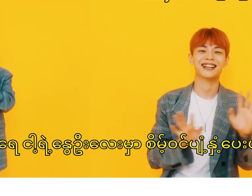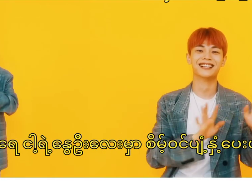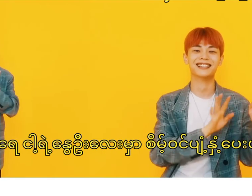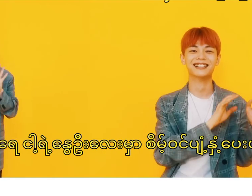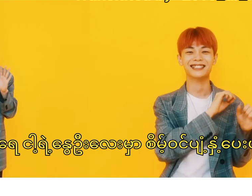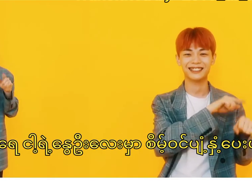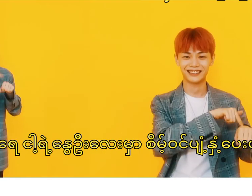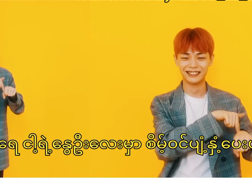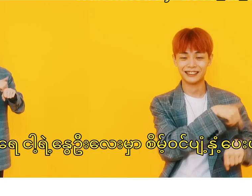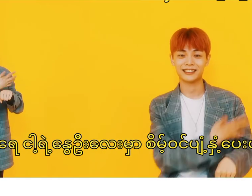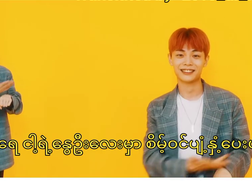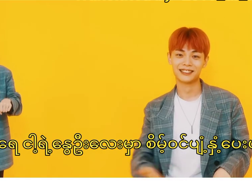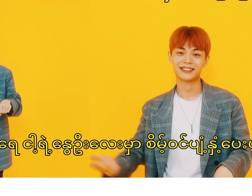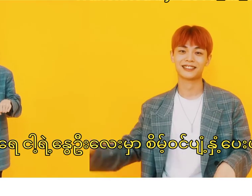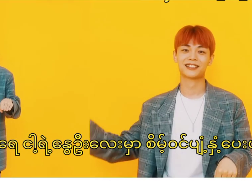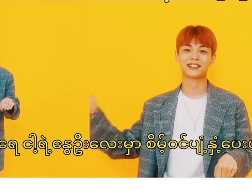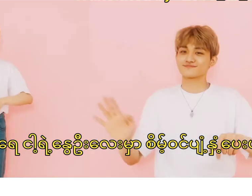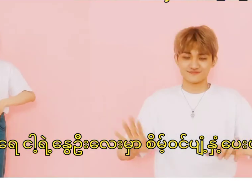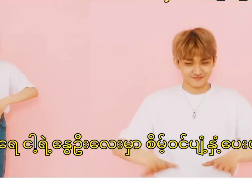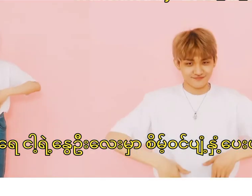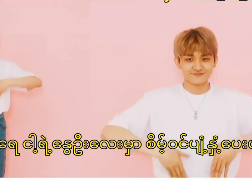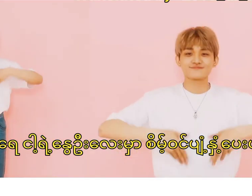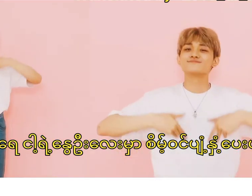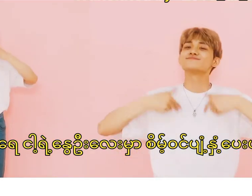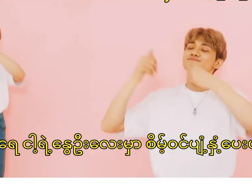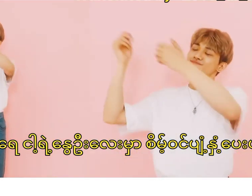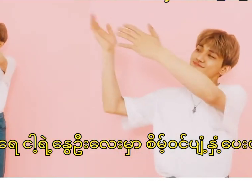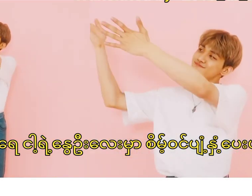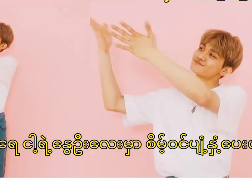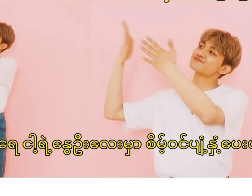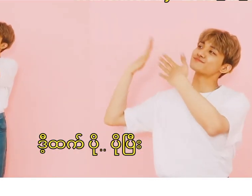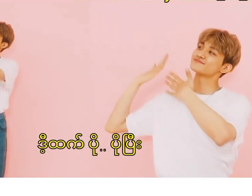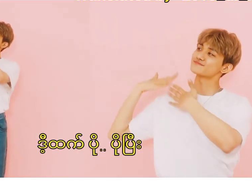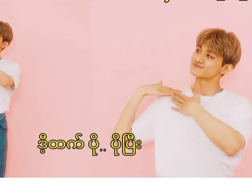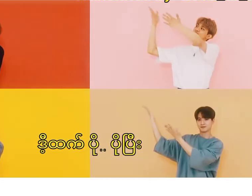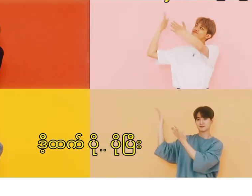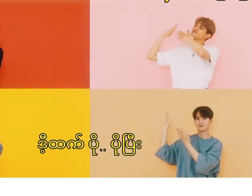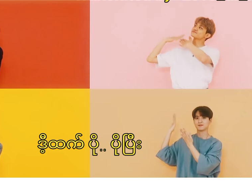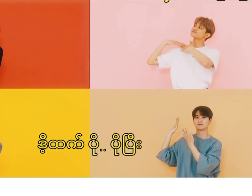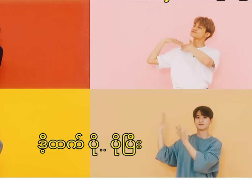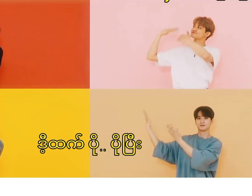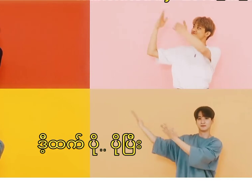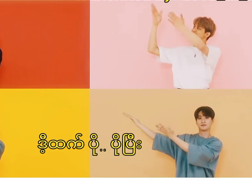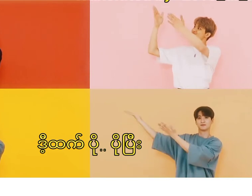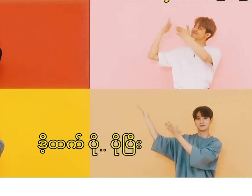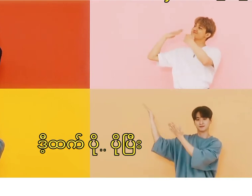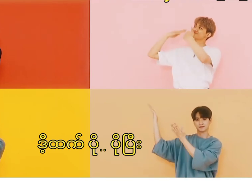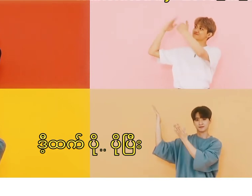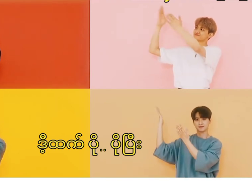시간은 나의 봄에 스며들어 점점 더 더 더